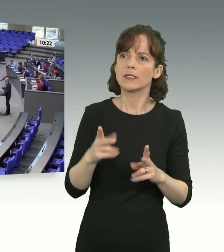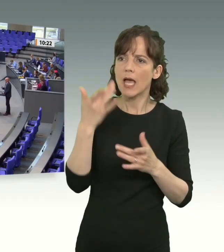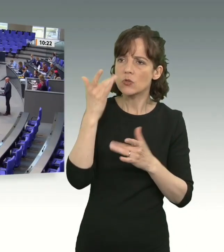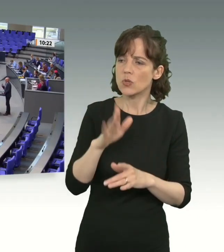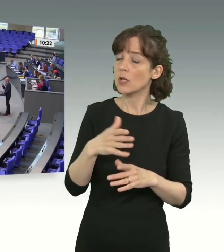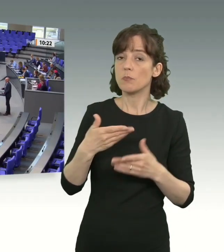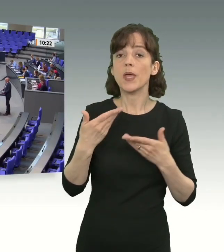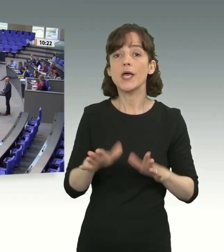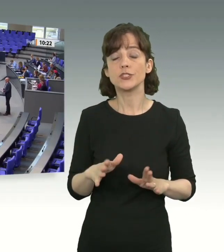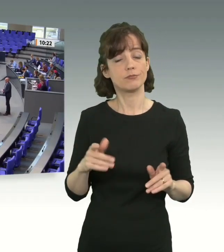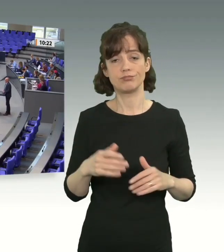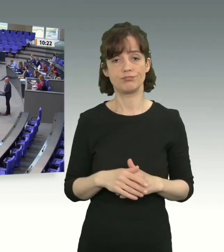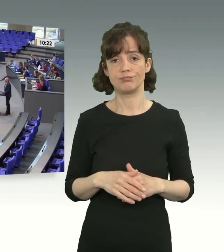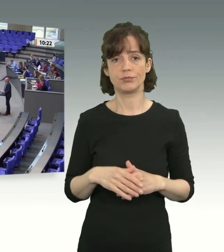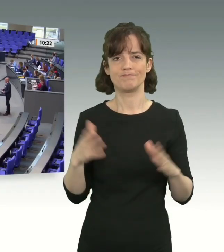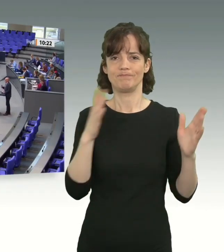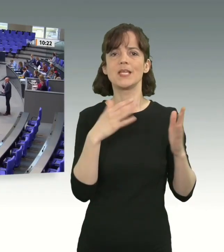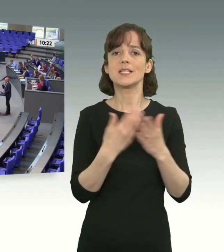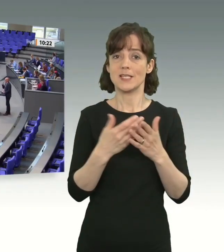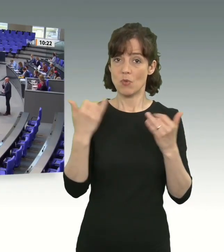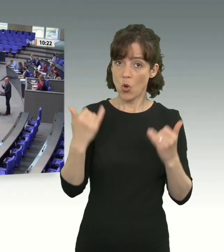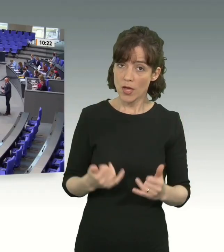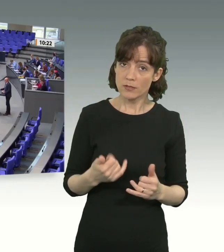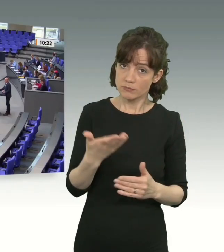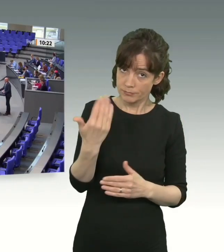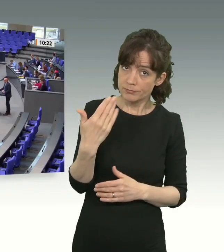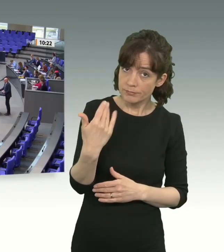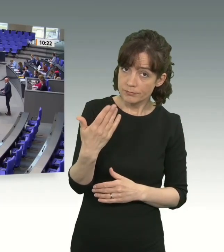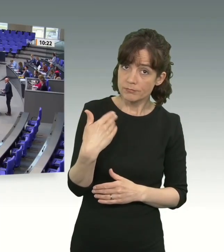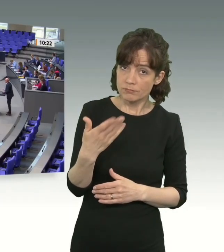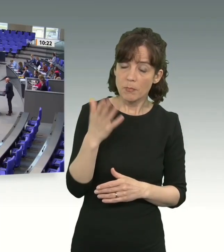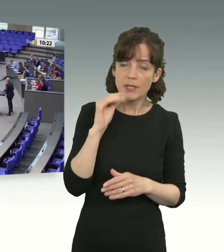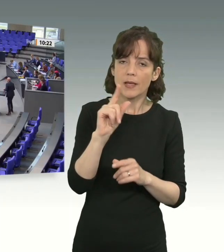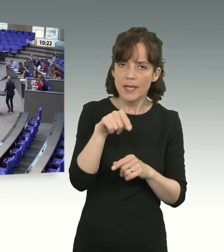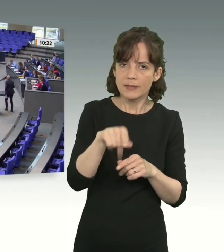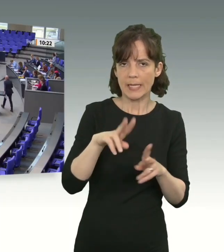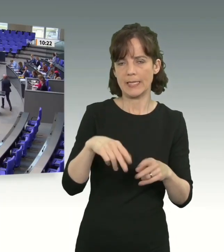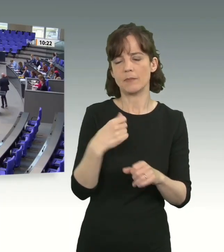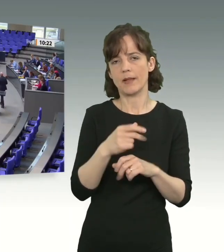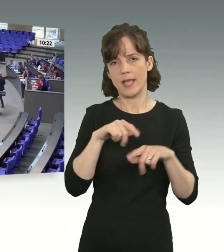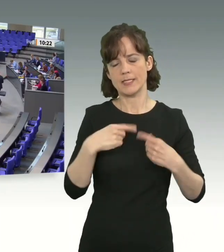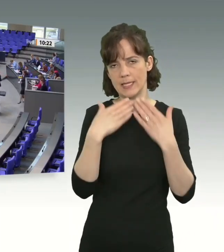Deswegen haben Sie heute von uns die Gelegenheit, wenigstens bei einer Kleinigkeit etwas richtig zu machen. Herzlichen Dank.